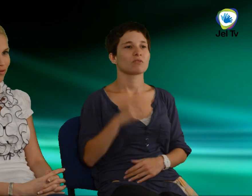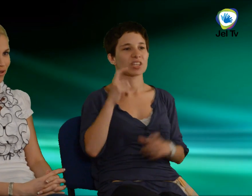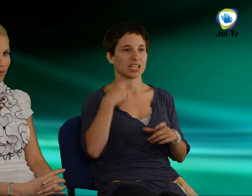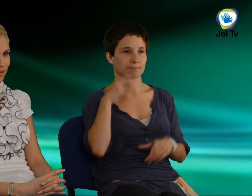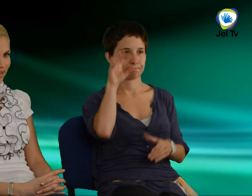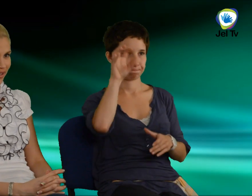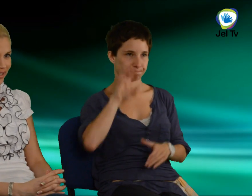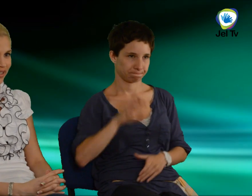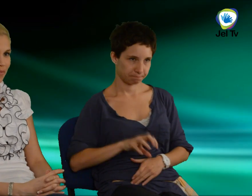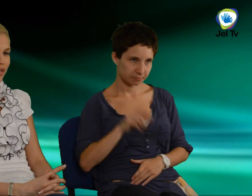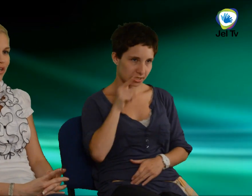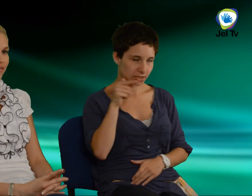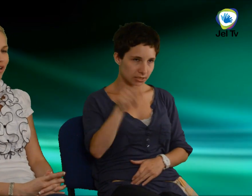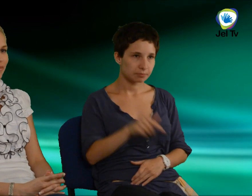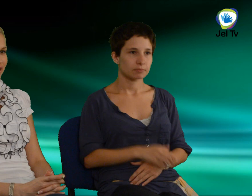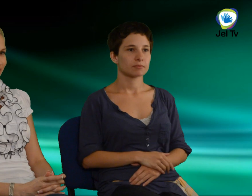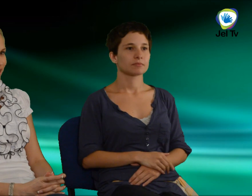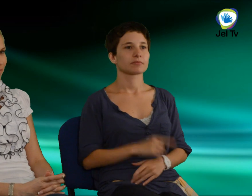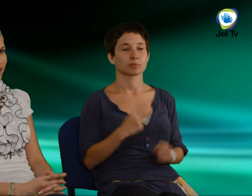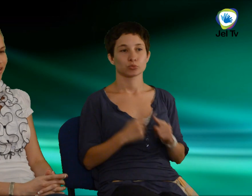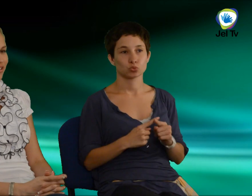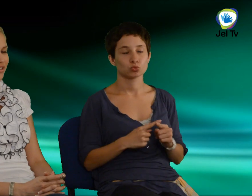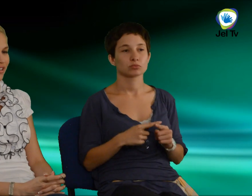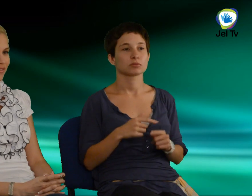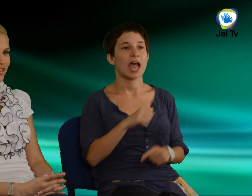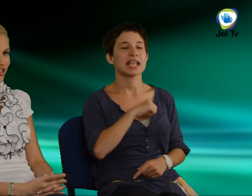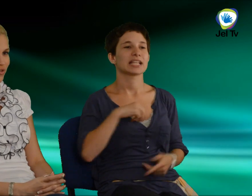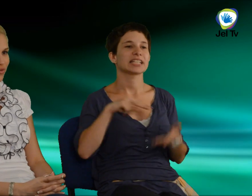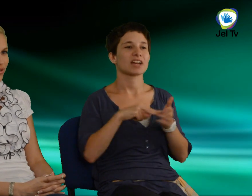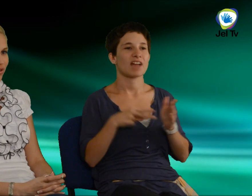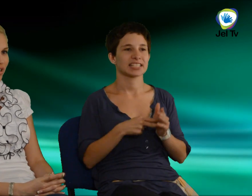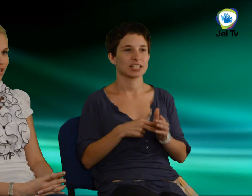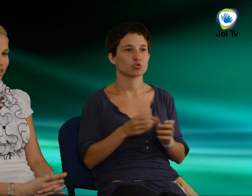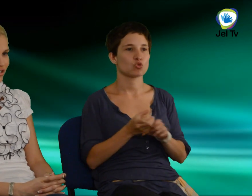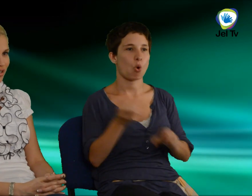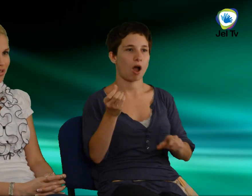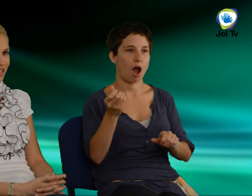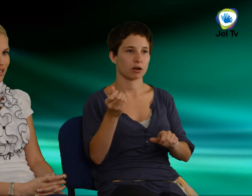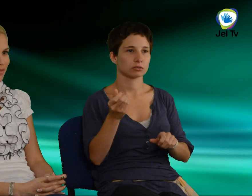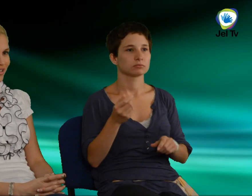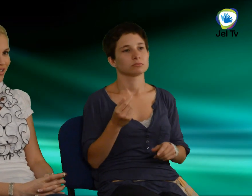fognak megjelenni. Valamint nyertem egy egyedi tervezésű jogart és némi készpénzt.